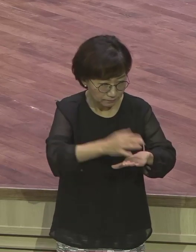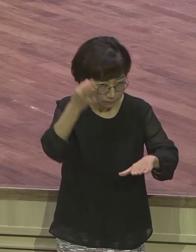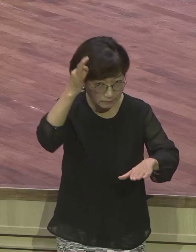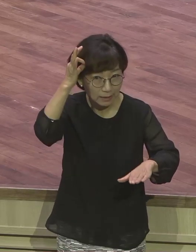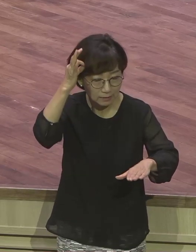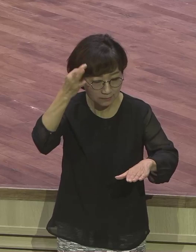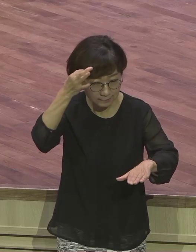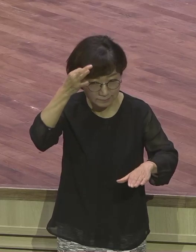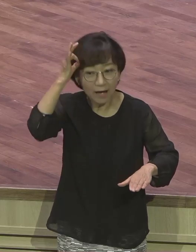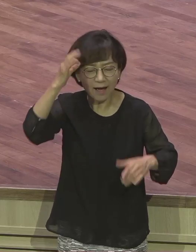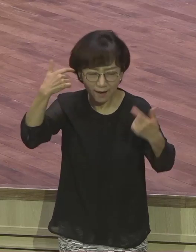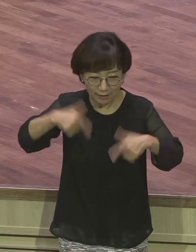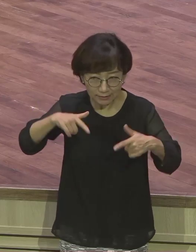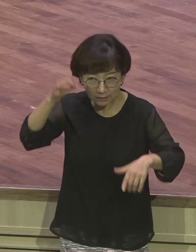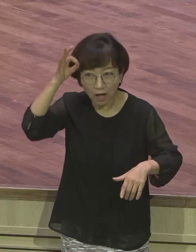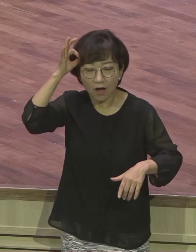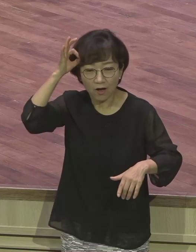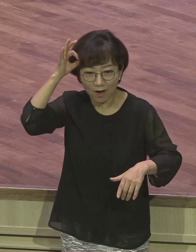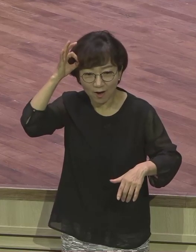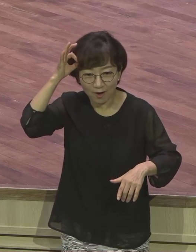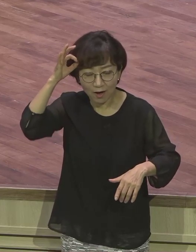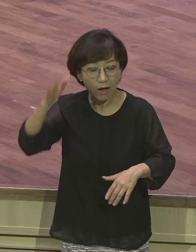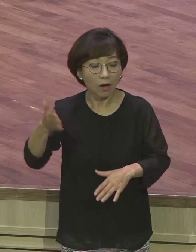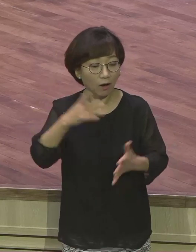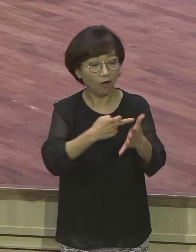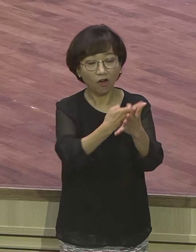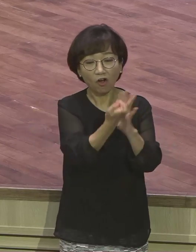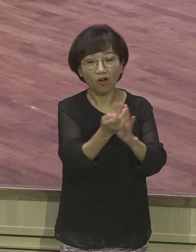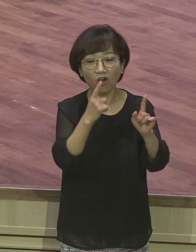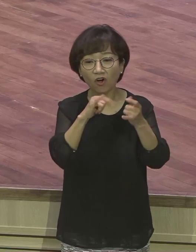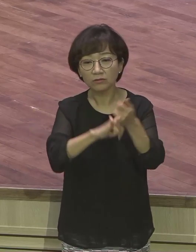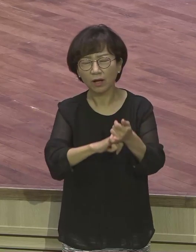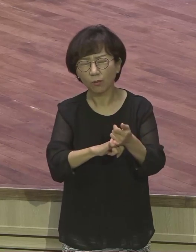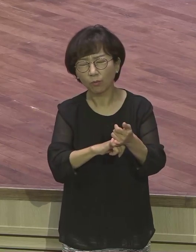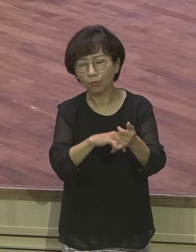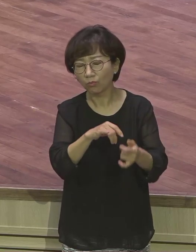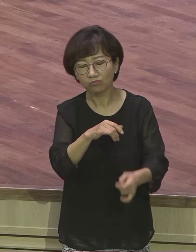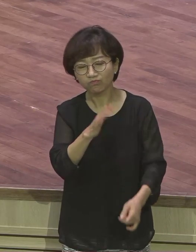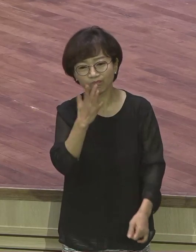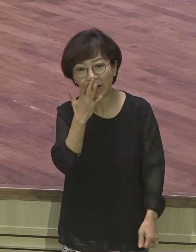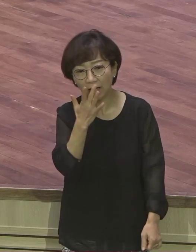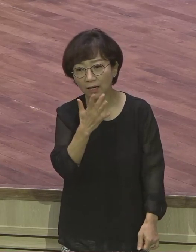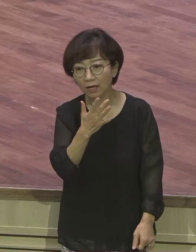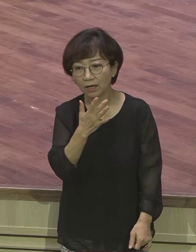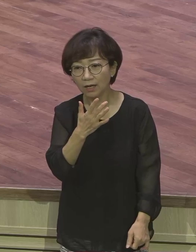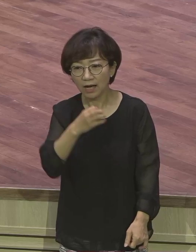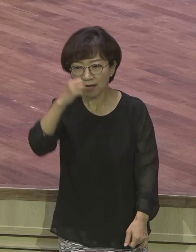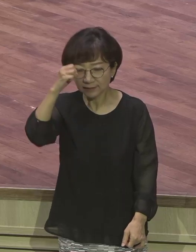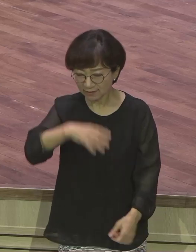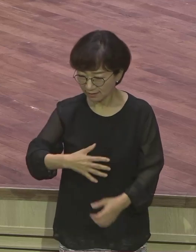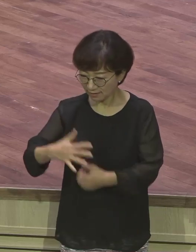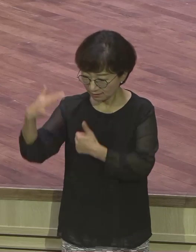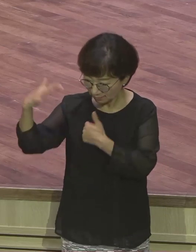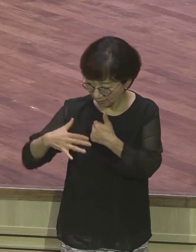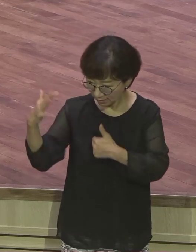은약에 관심이 없었던 요셉의 형들은요 나타나는 현상만 놓고 감정적 반응만 보입니다. 이 은약 없는 사람 특징이에요.